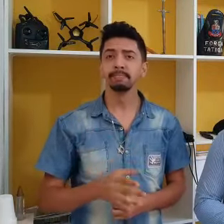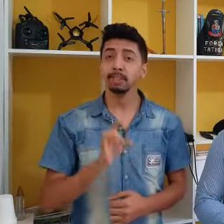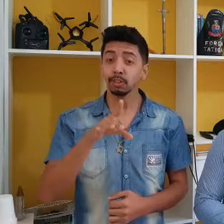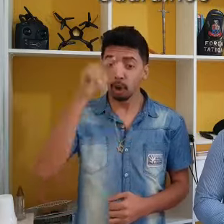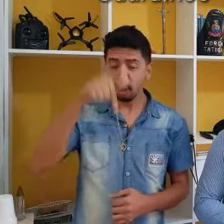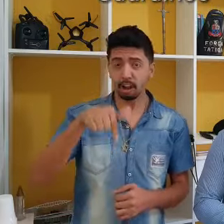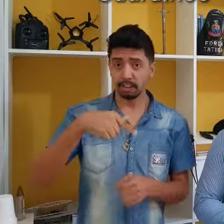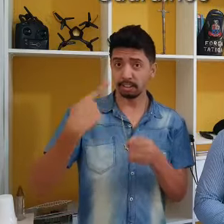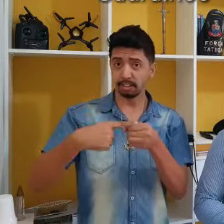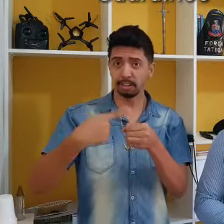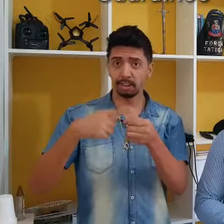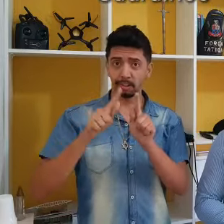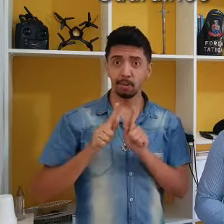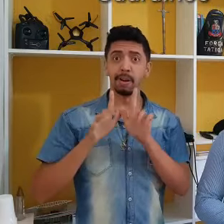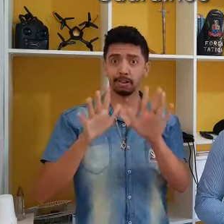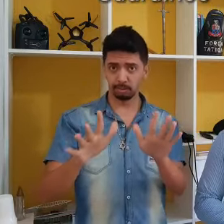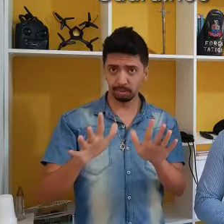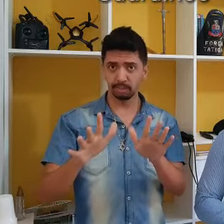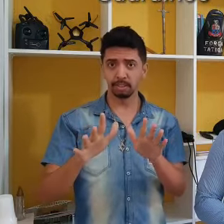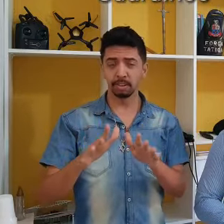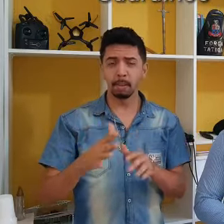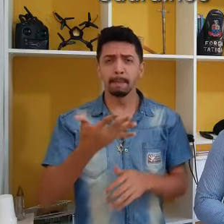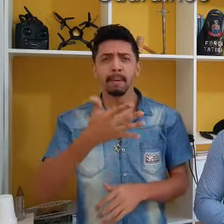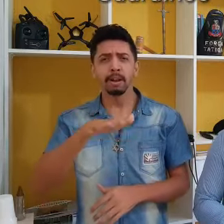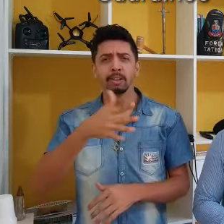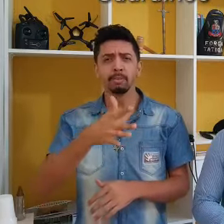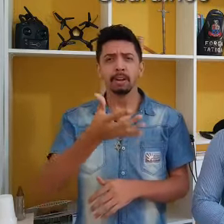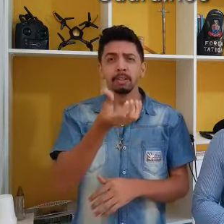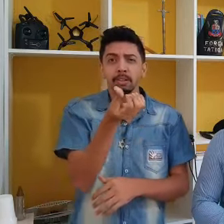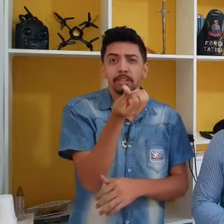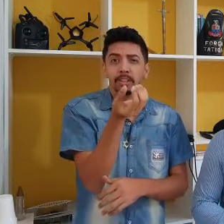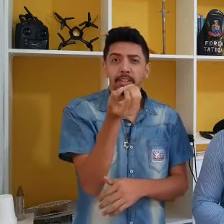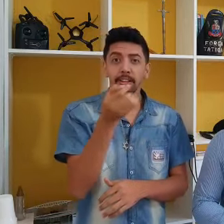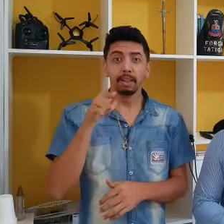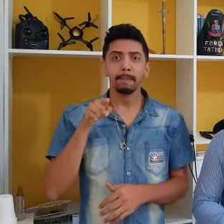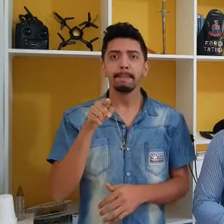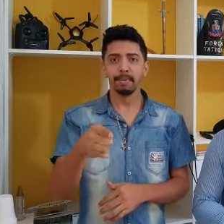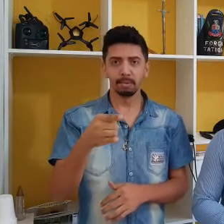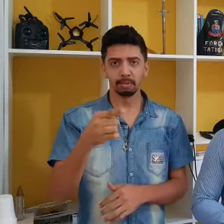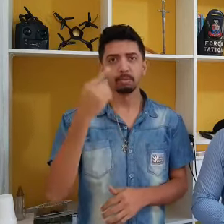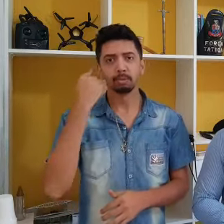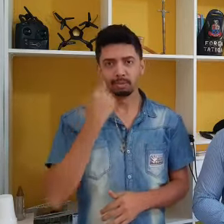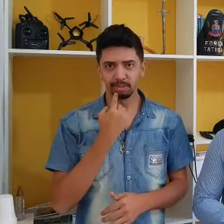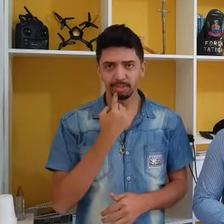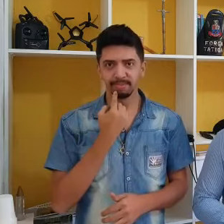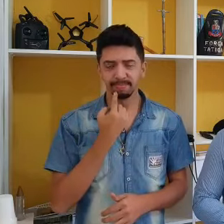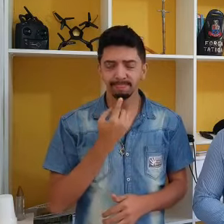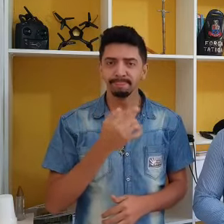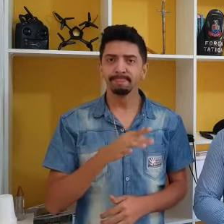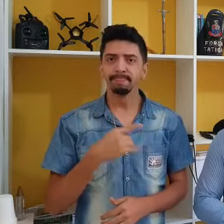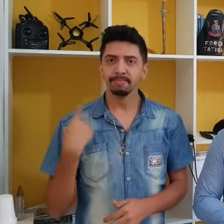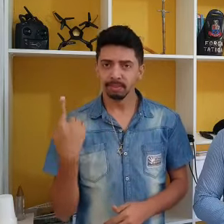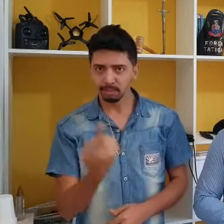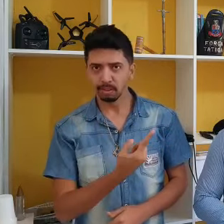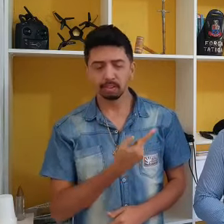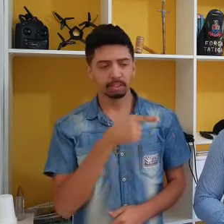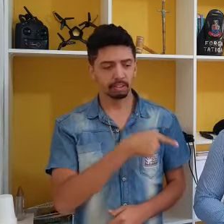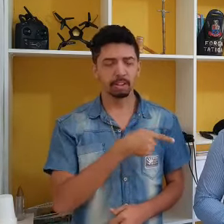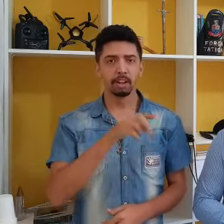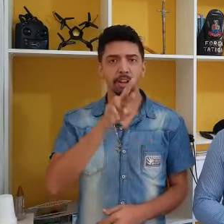cidade de Guarulhos, uma média de 60 mil. Nós, do Instituto Hister de Educação